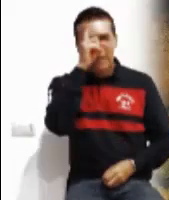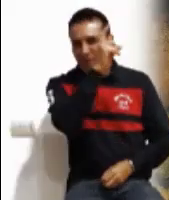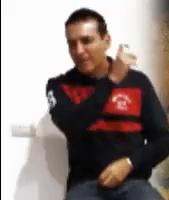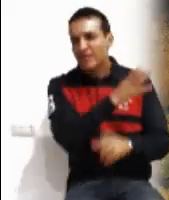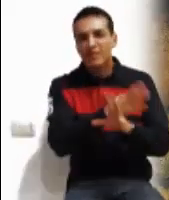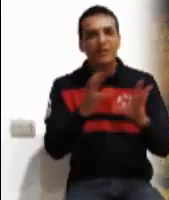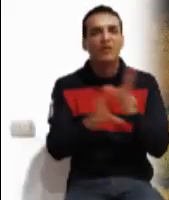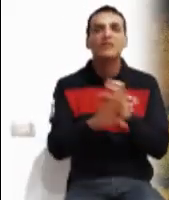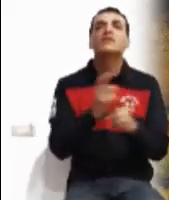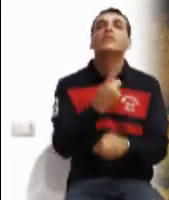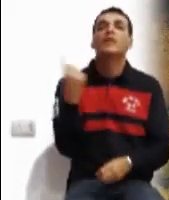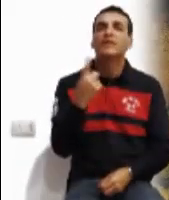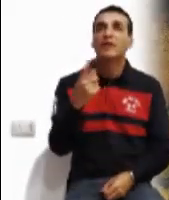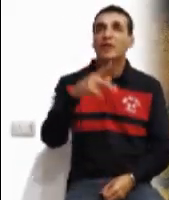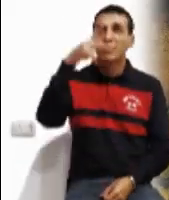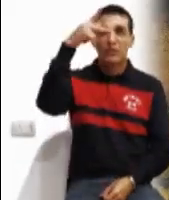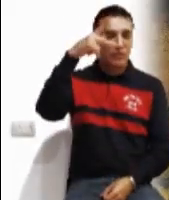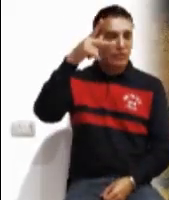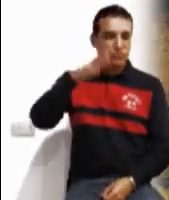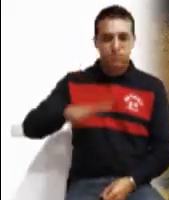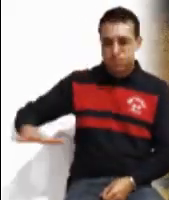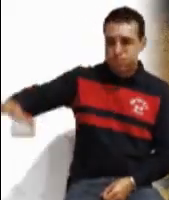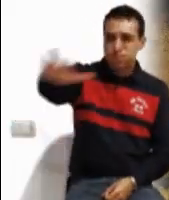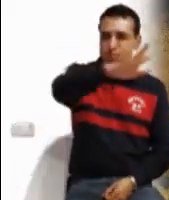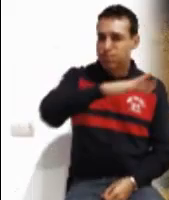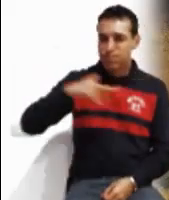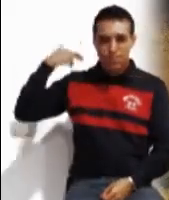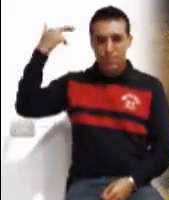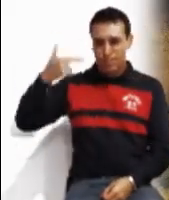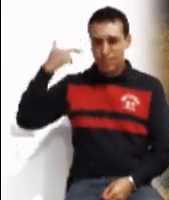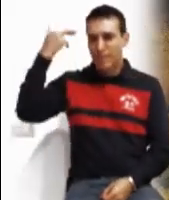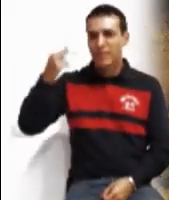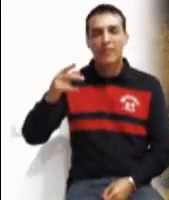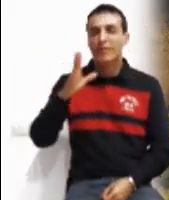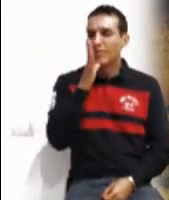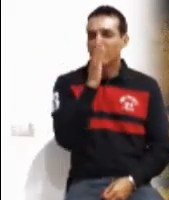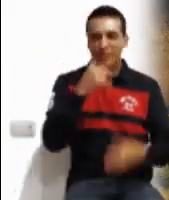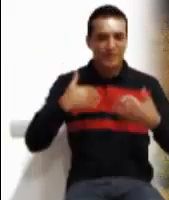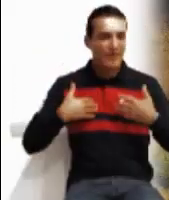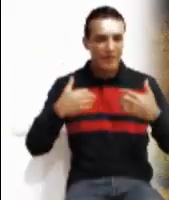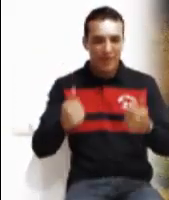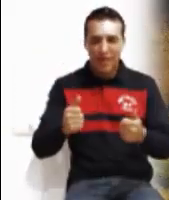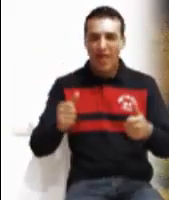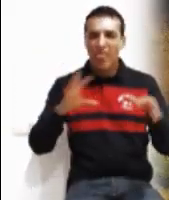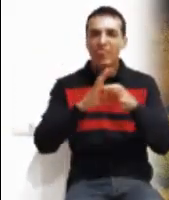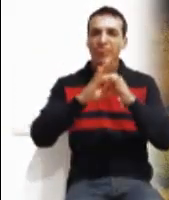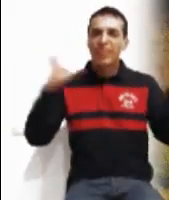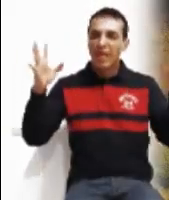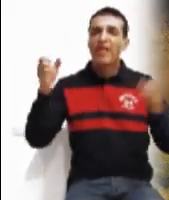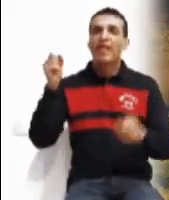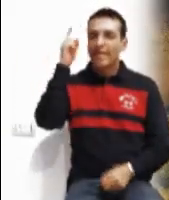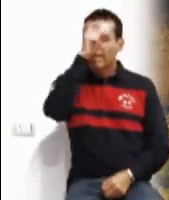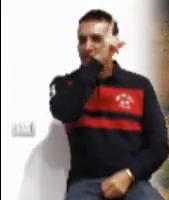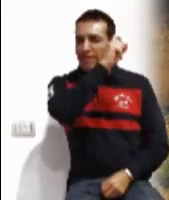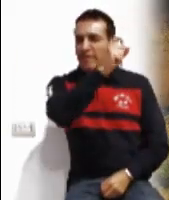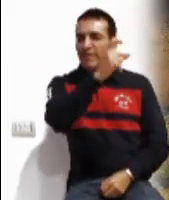el reino de Dios es una experiencia difícil Y contradictoria para nuestro mundo Pero lo más